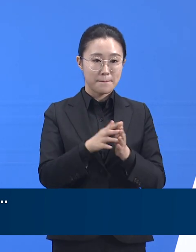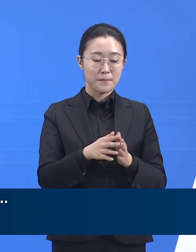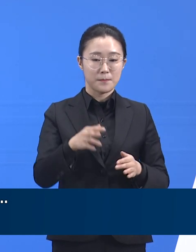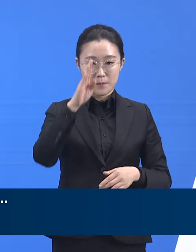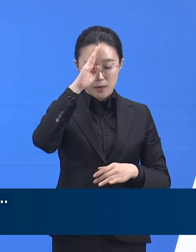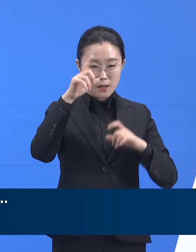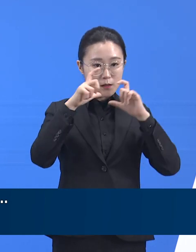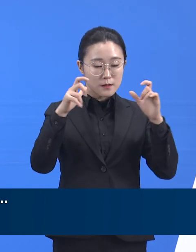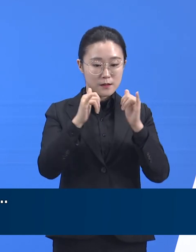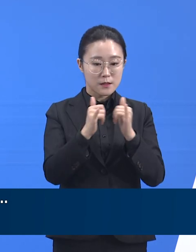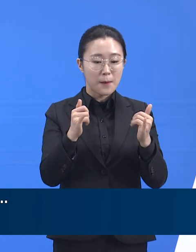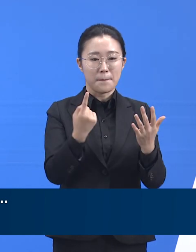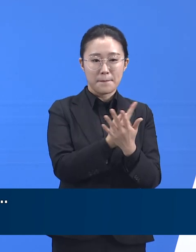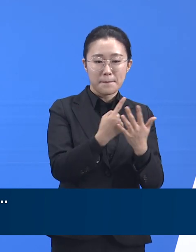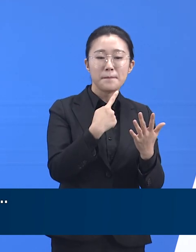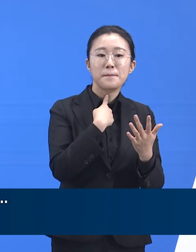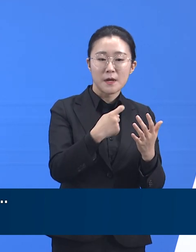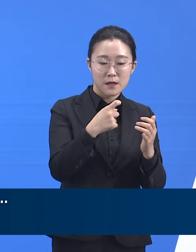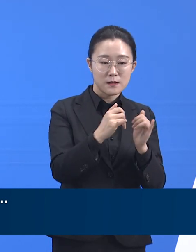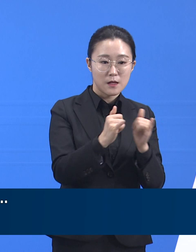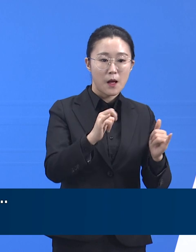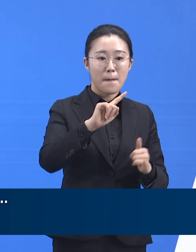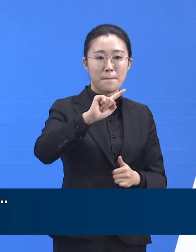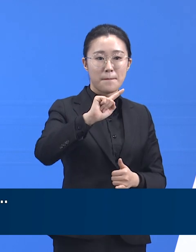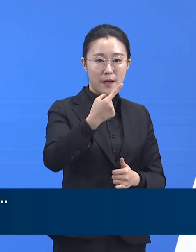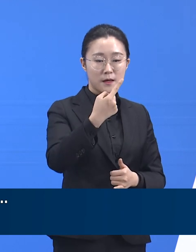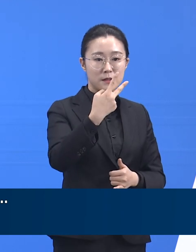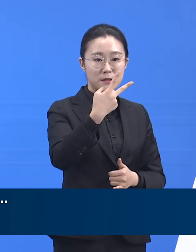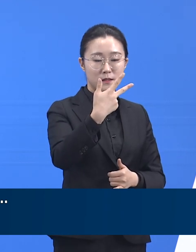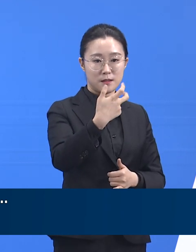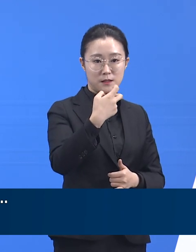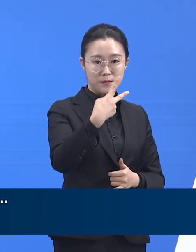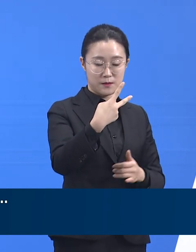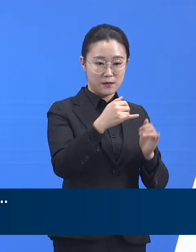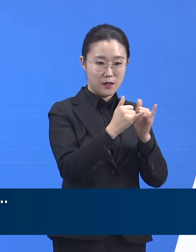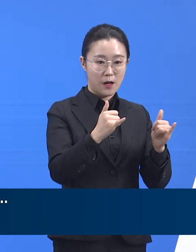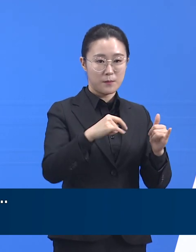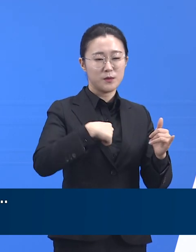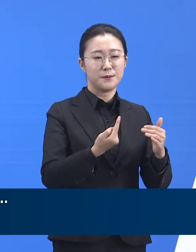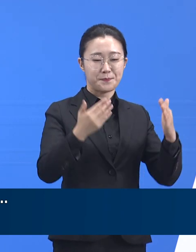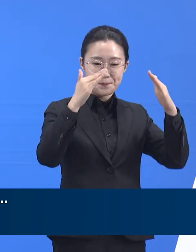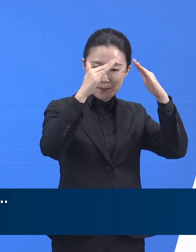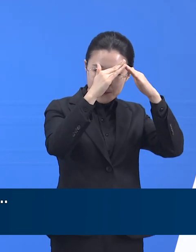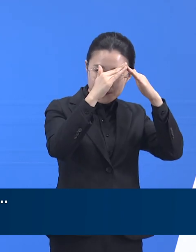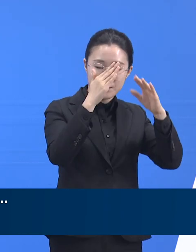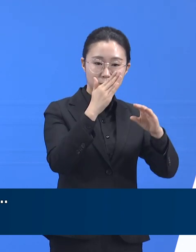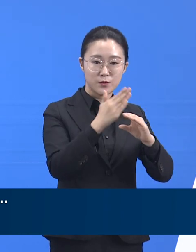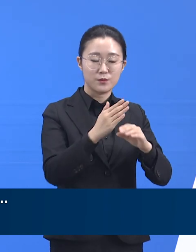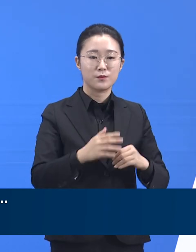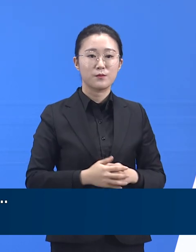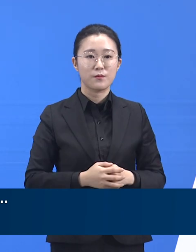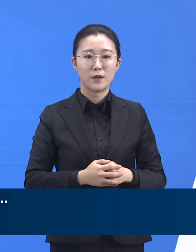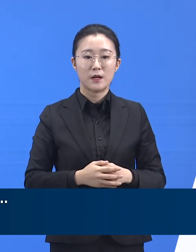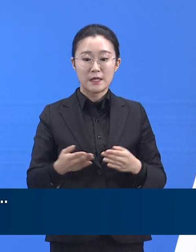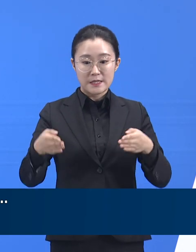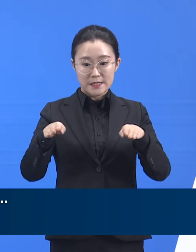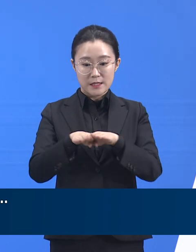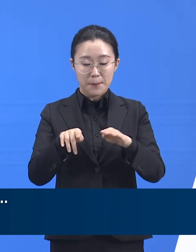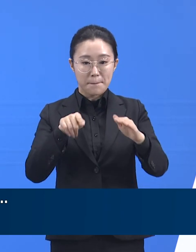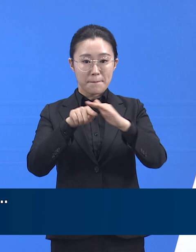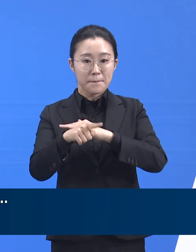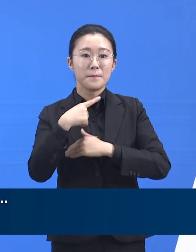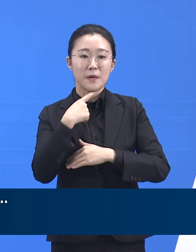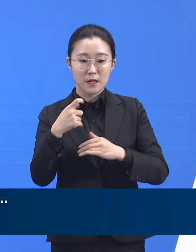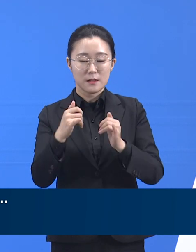172명에 대하여 자가격리 조치를 하였고 시설 방문자 301명에 대해서는 검사를